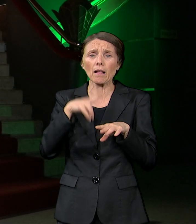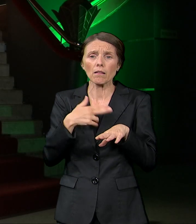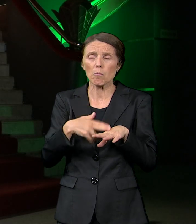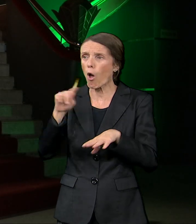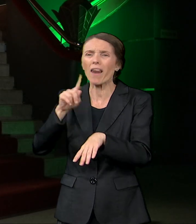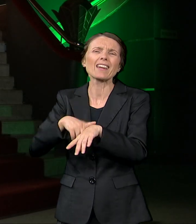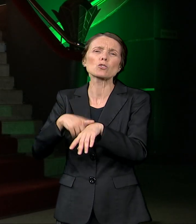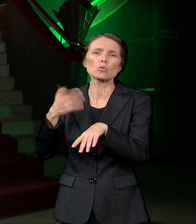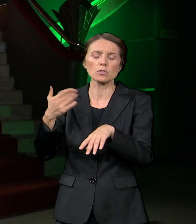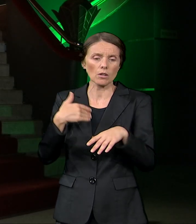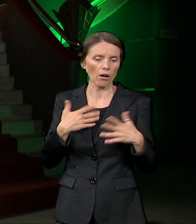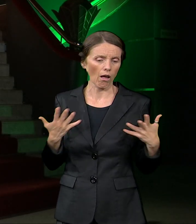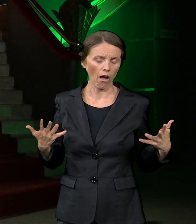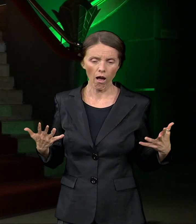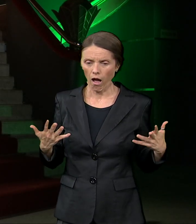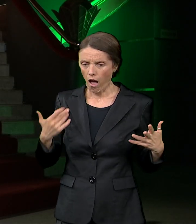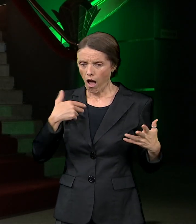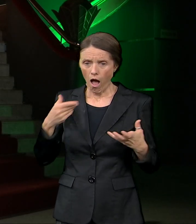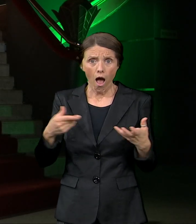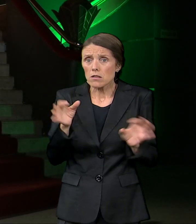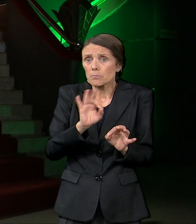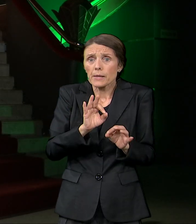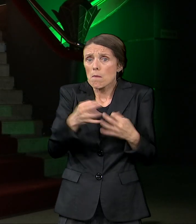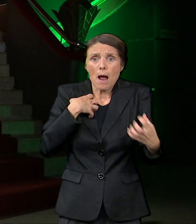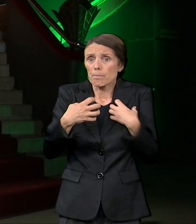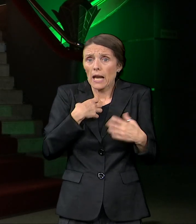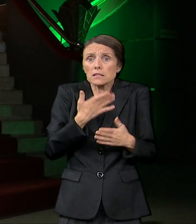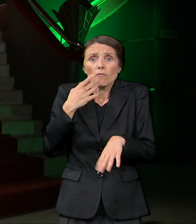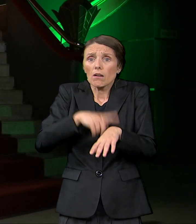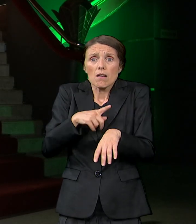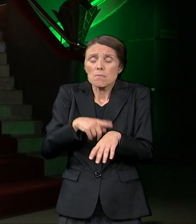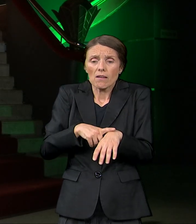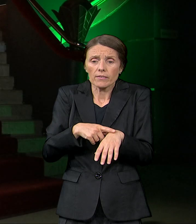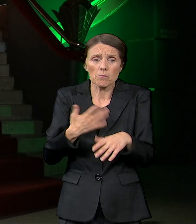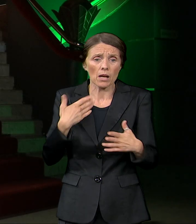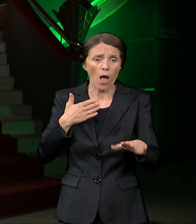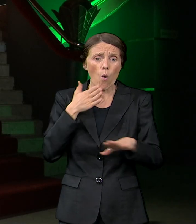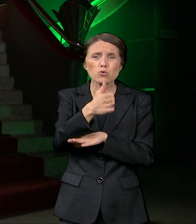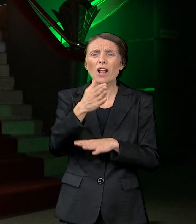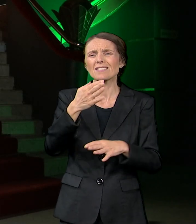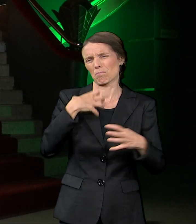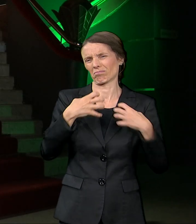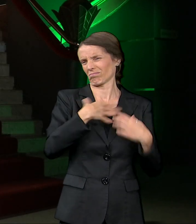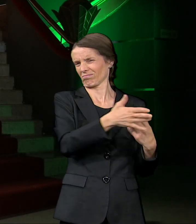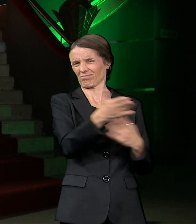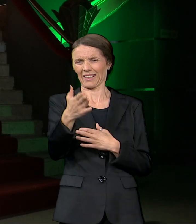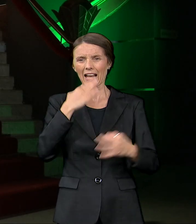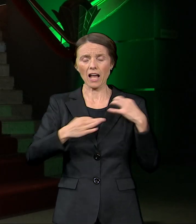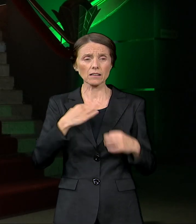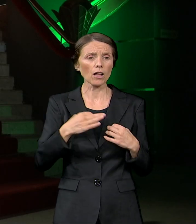sam ušla u garderobu, samo što nisam plakala i rekla sam, deco, šta god imate,